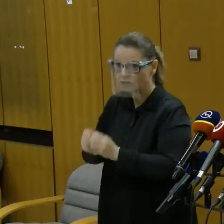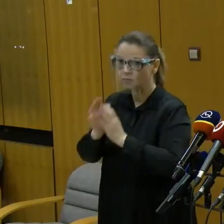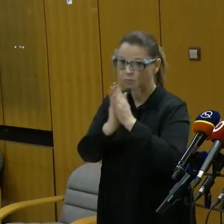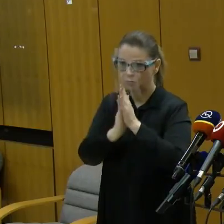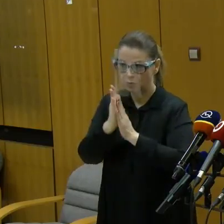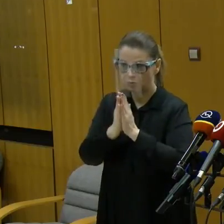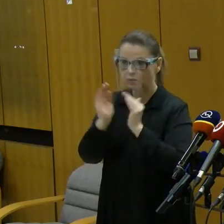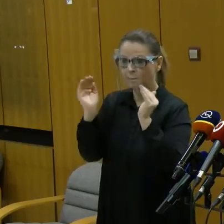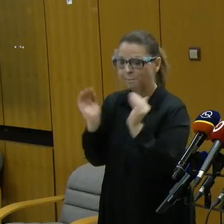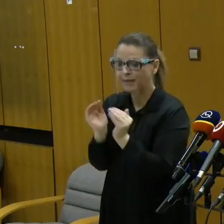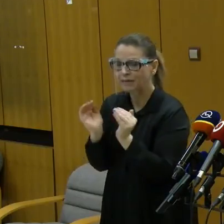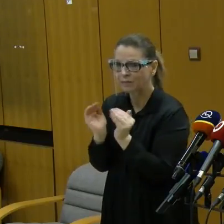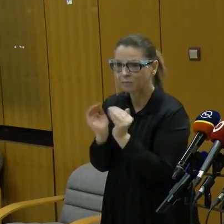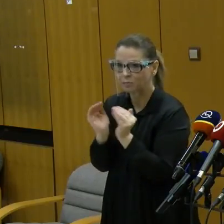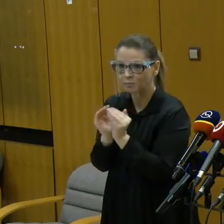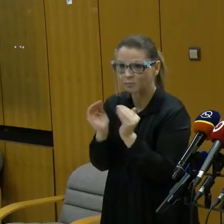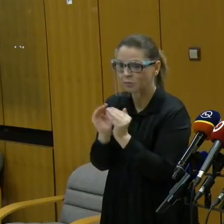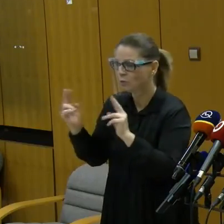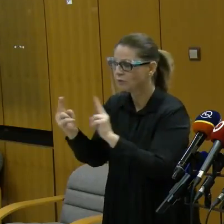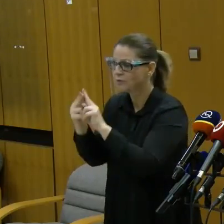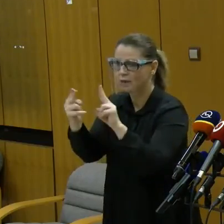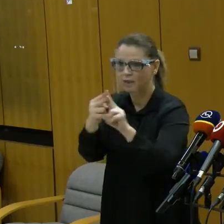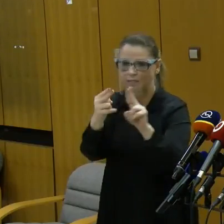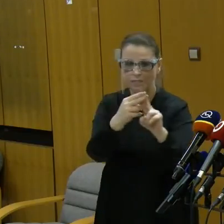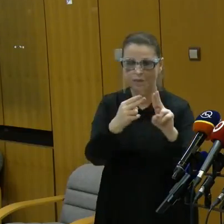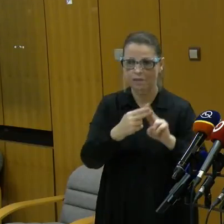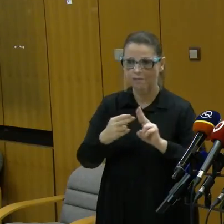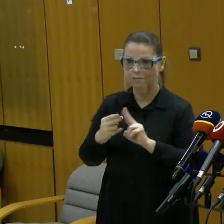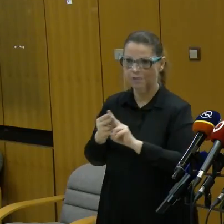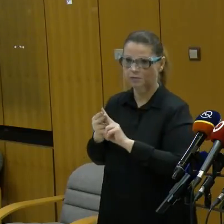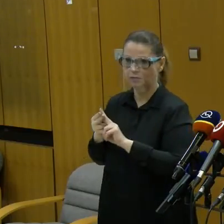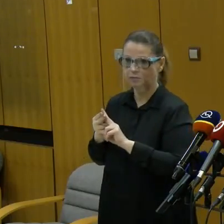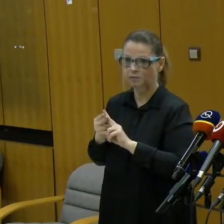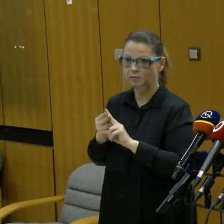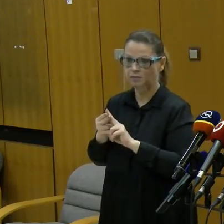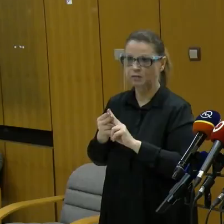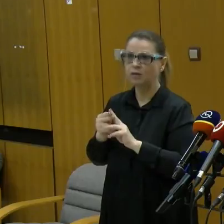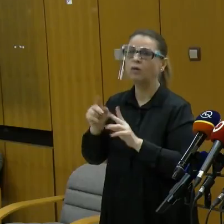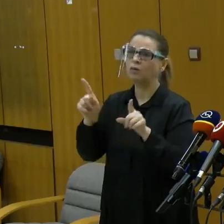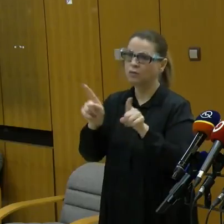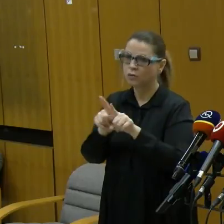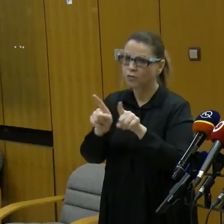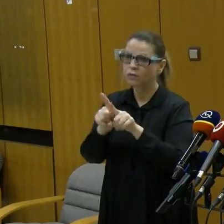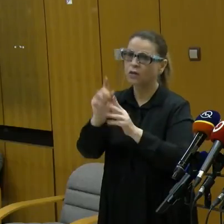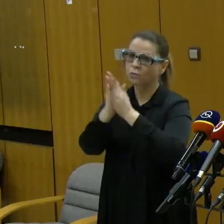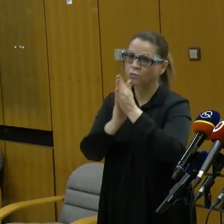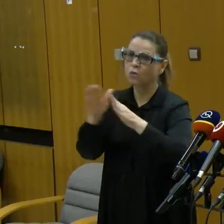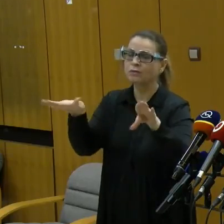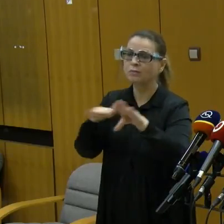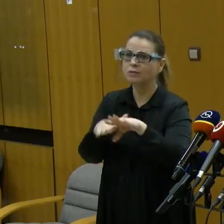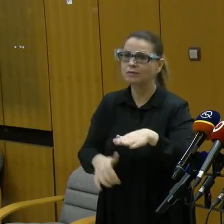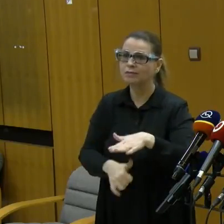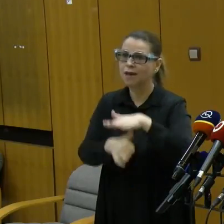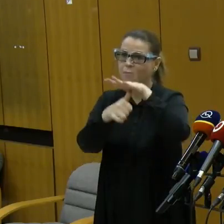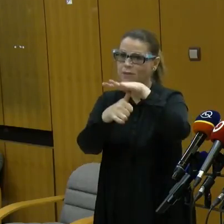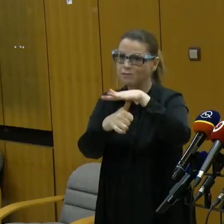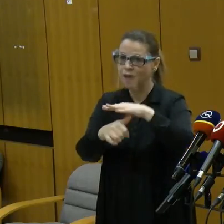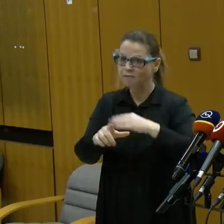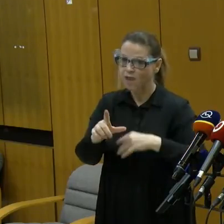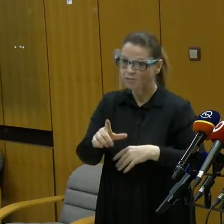minimalizovali svoje sociálne kontakty, chcem takisto poprosiť všetkých zamestnávateľov, aby podľa možností